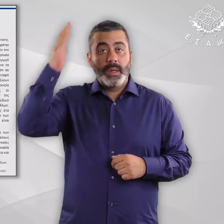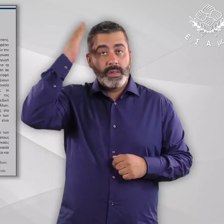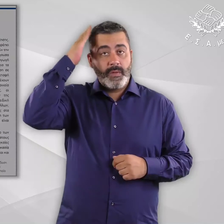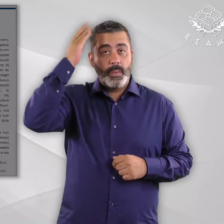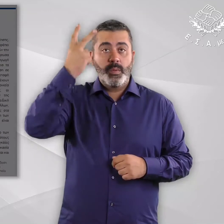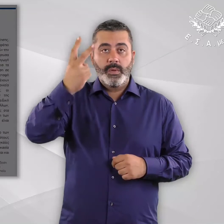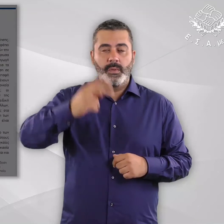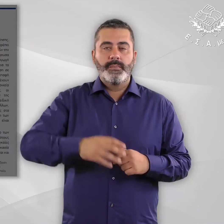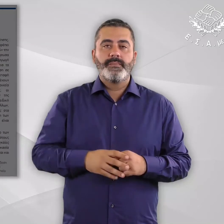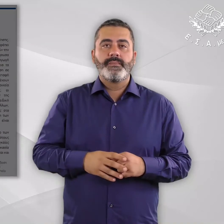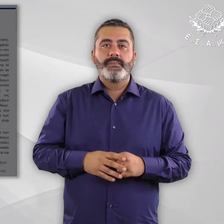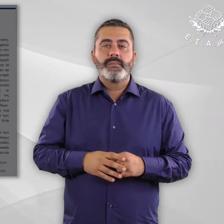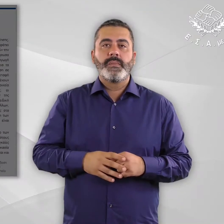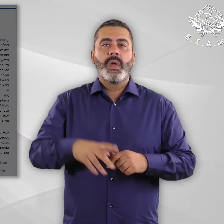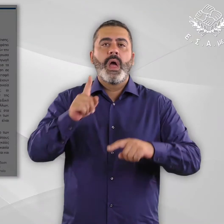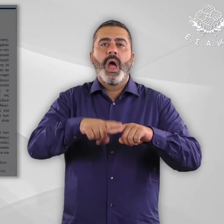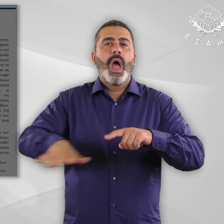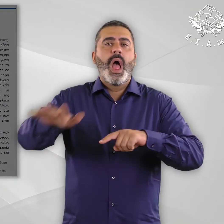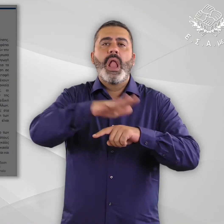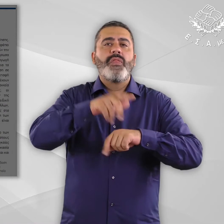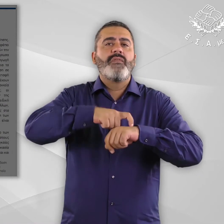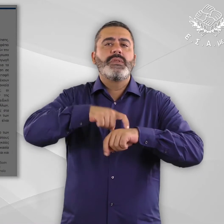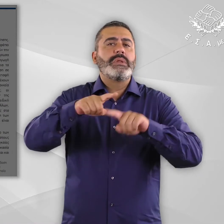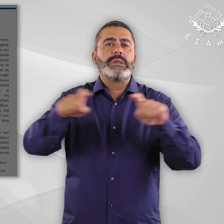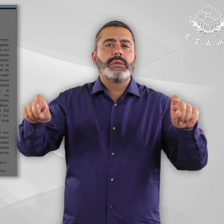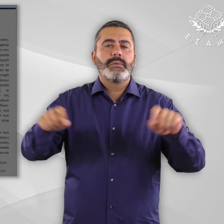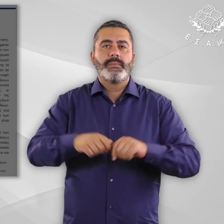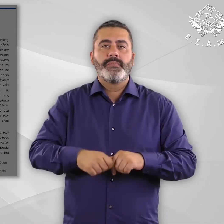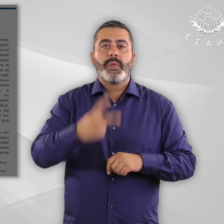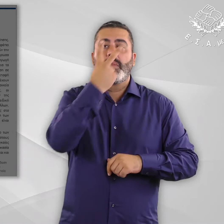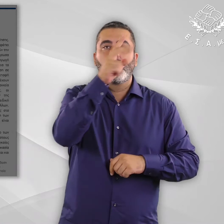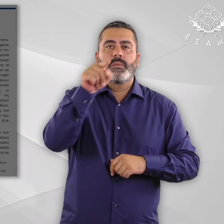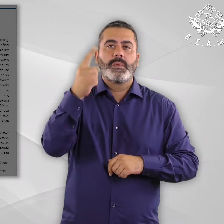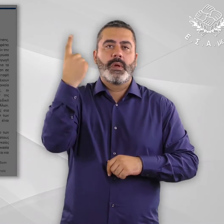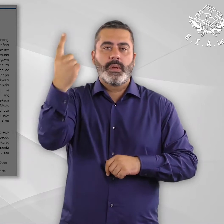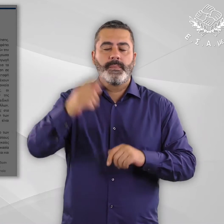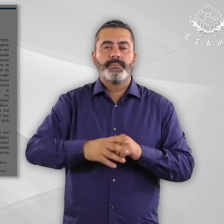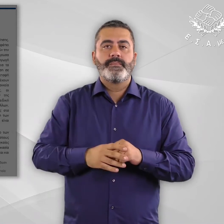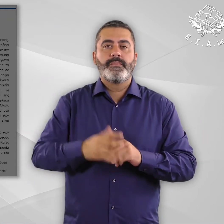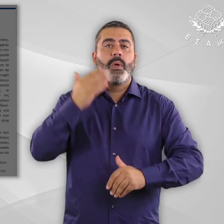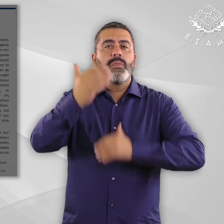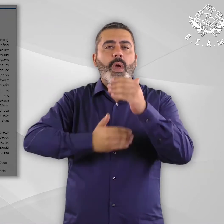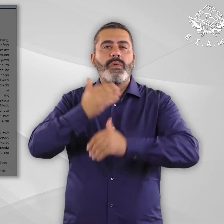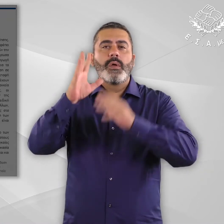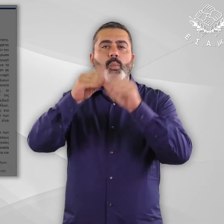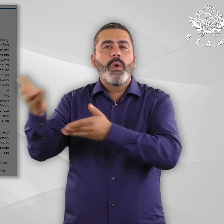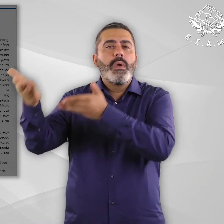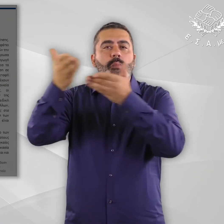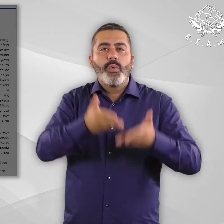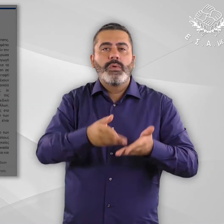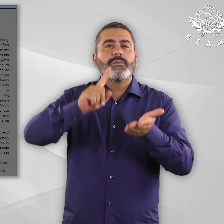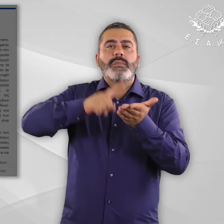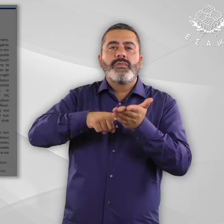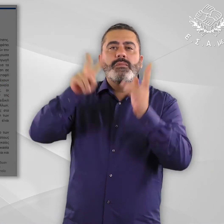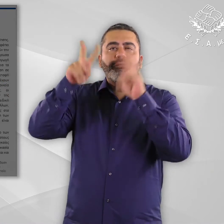Κεφάλαιο 2. Υφισταμένη κατάσταση στην Ελλάδα. Ενότητα 2.1 διαδικασίες υποδοχής